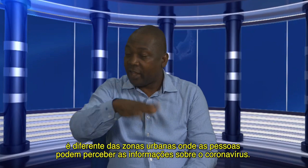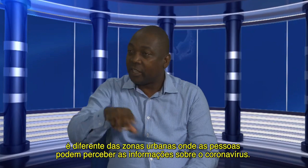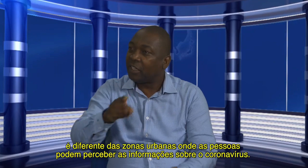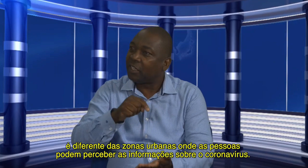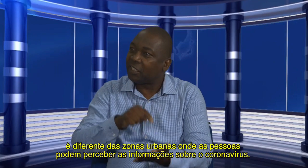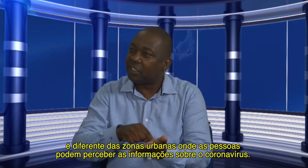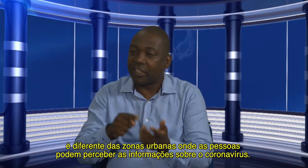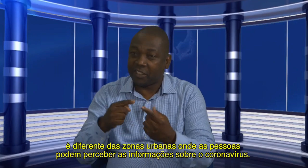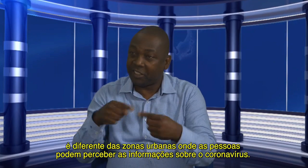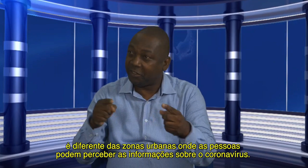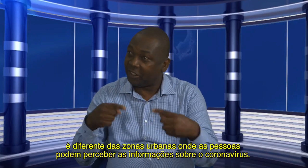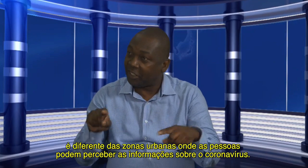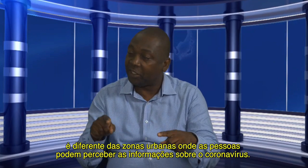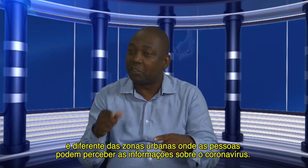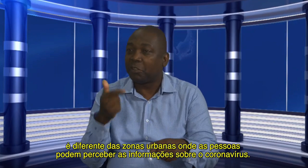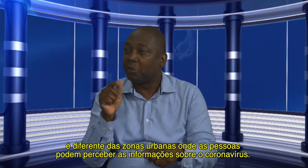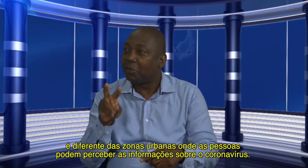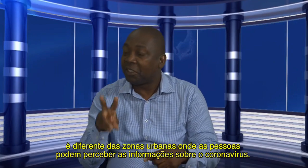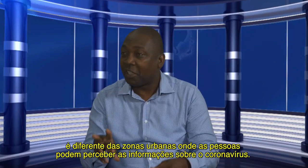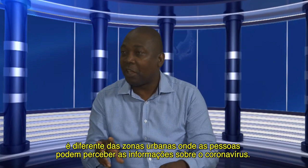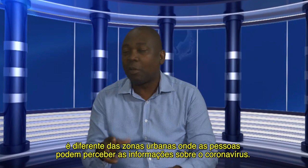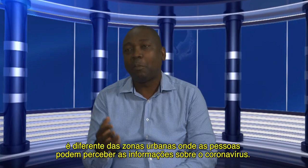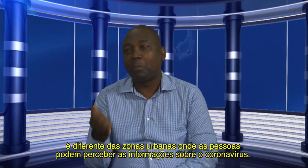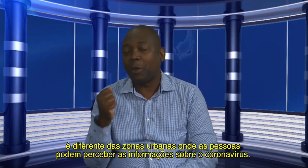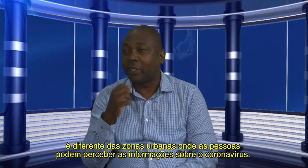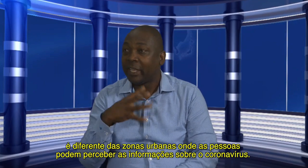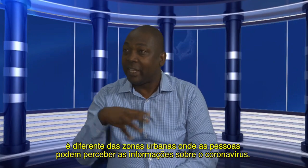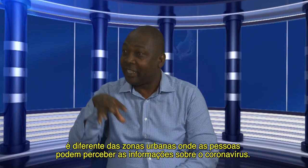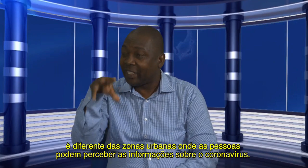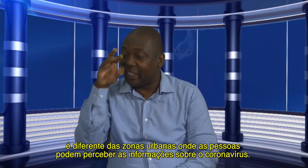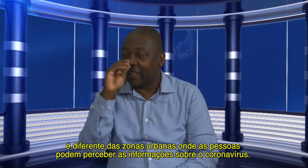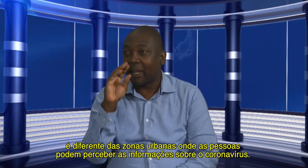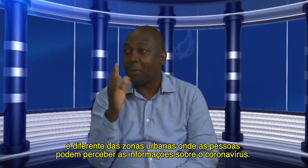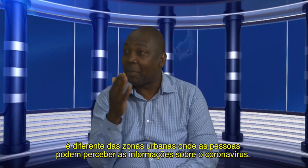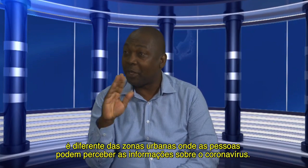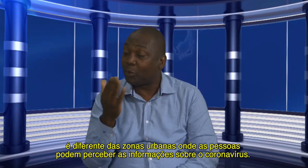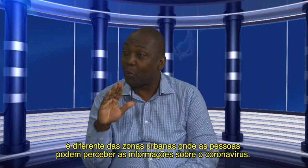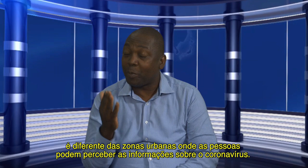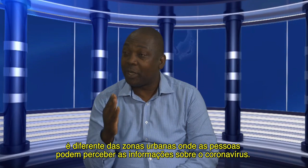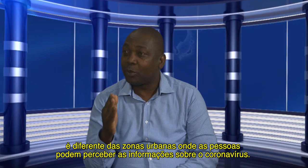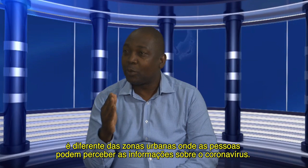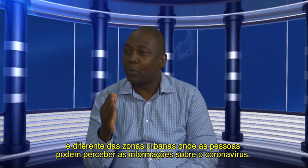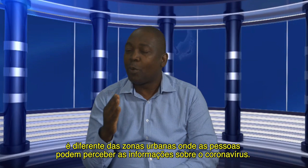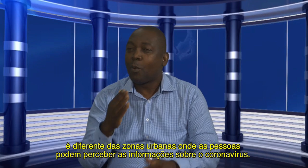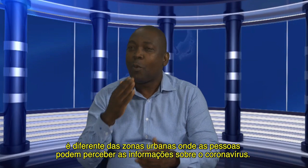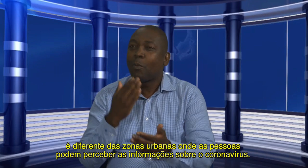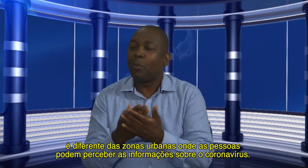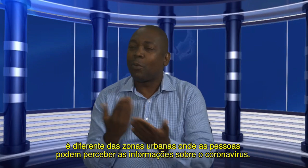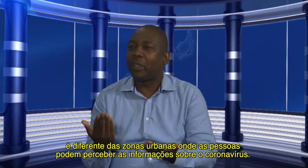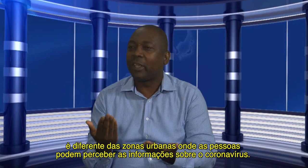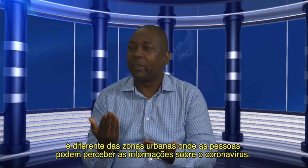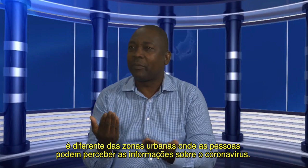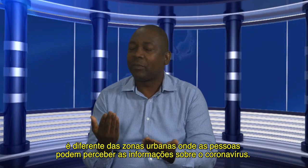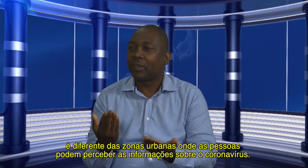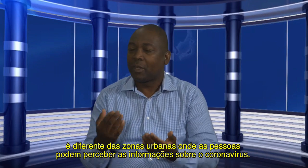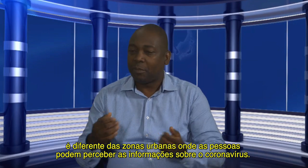E é diferente com as zonas urbanas. Mais ou menos, as pessoas podem conseguir